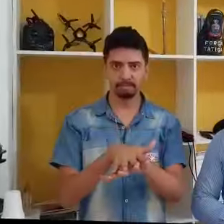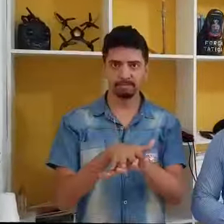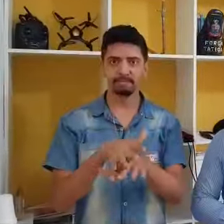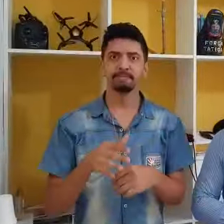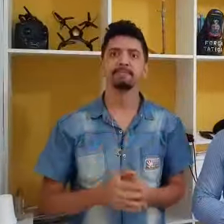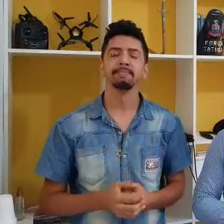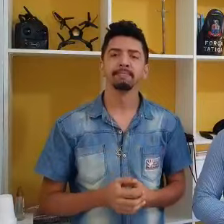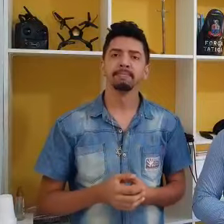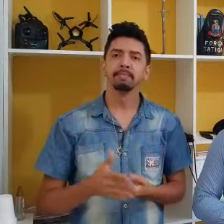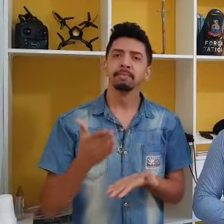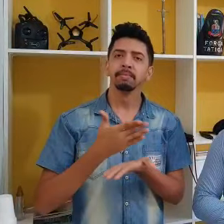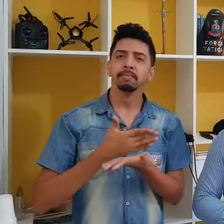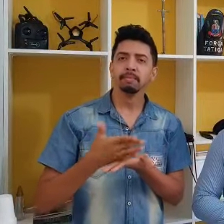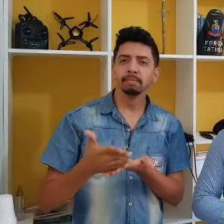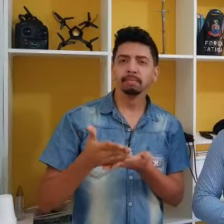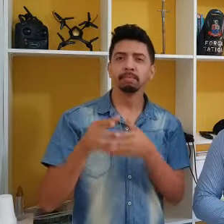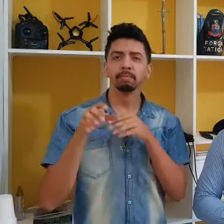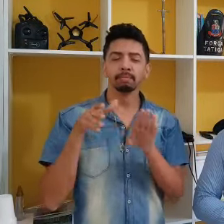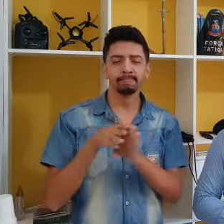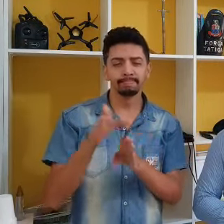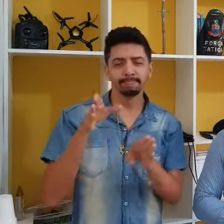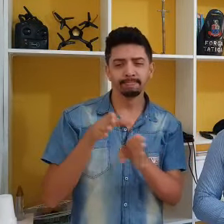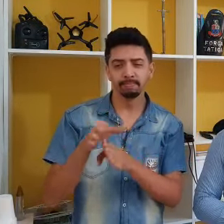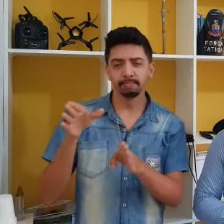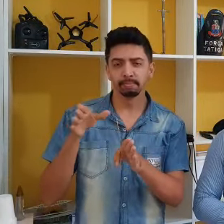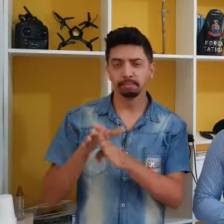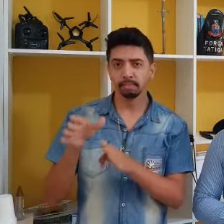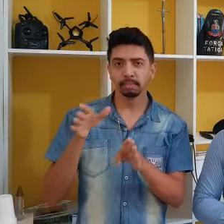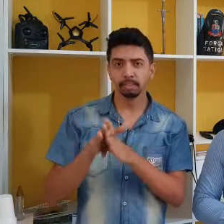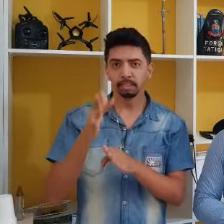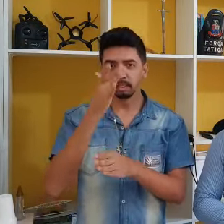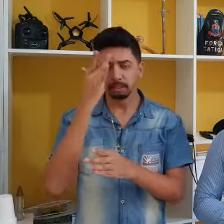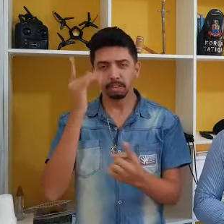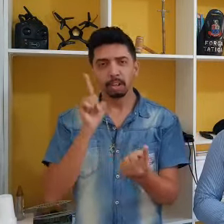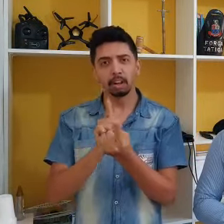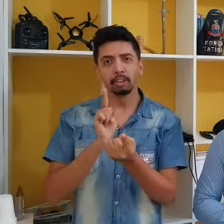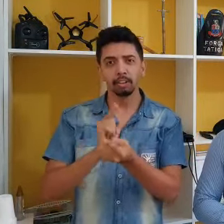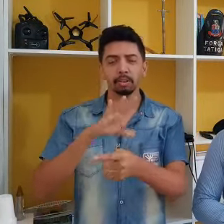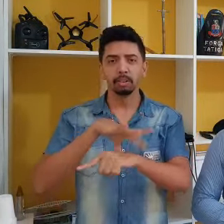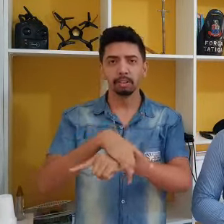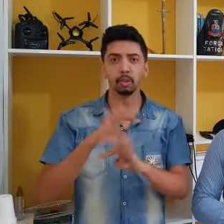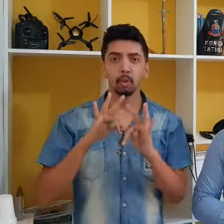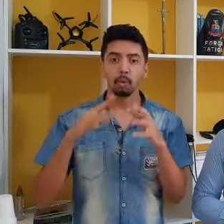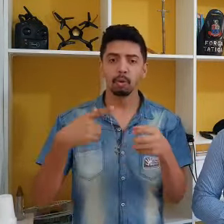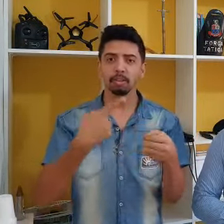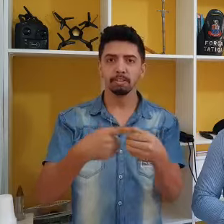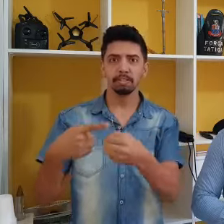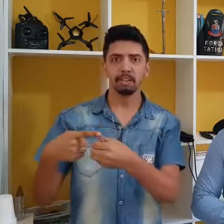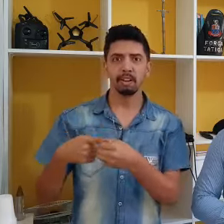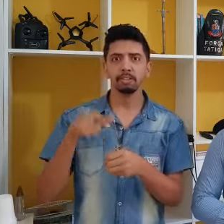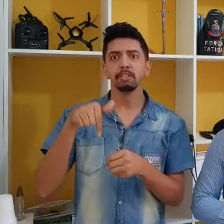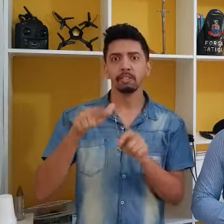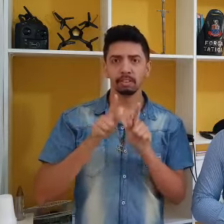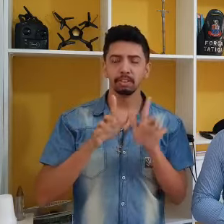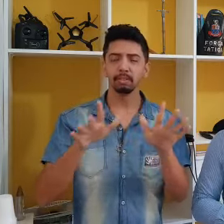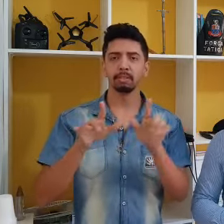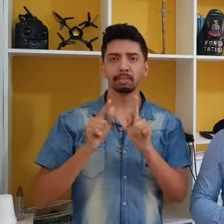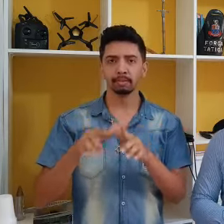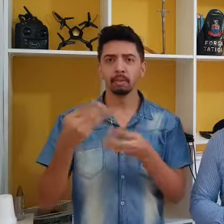Estaremos orientando agentes de segurança de toda a cidade de Guarulhos como lidar com uma pessoa com deficiência